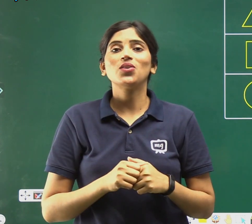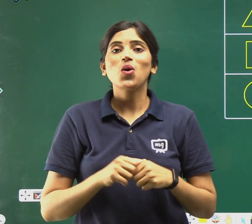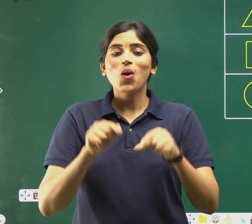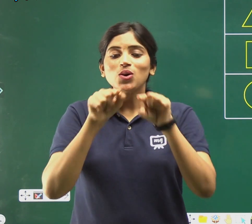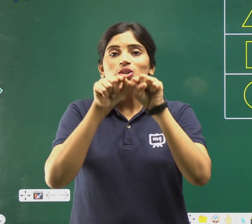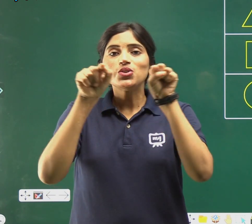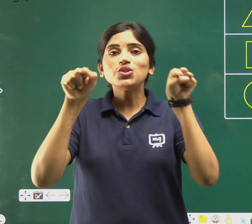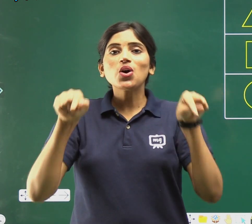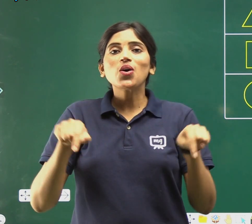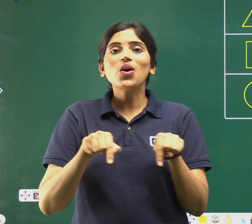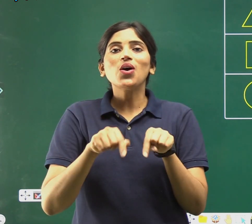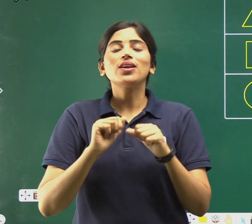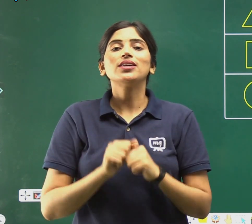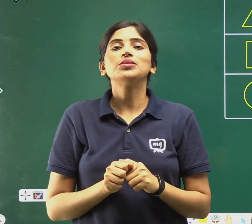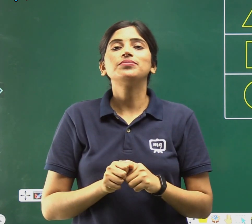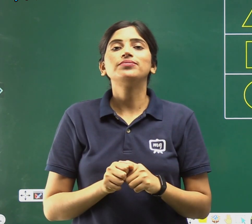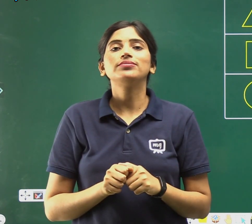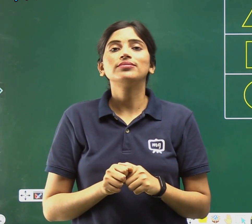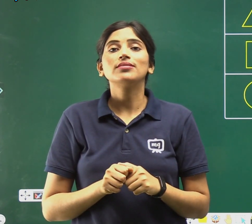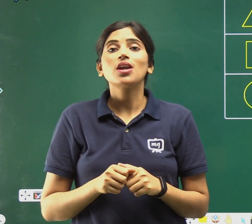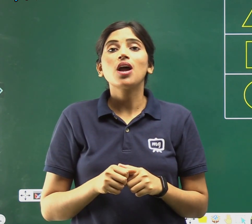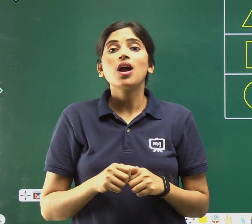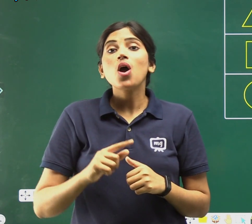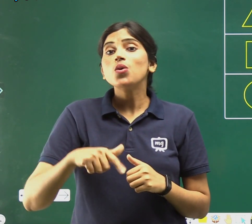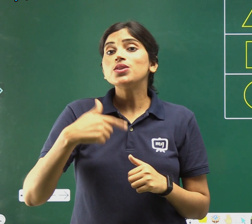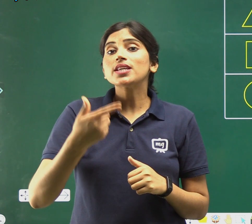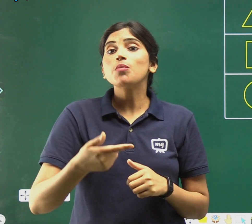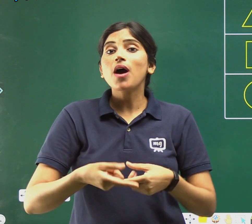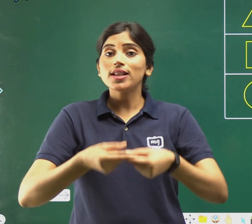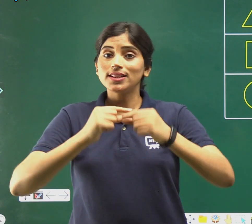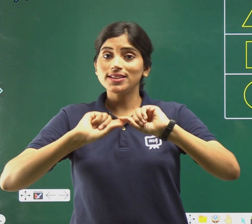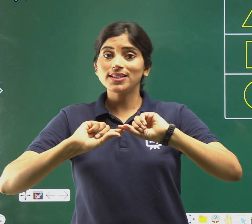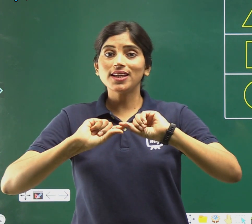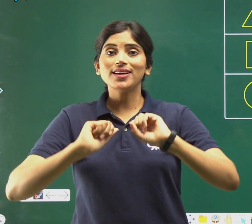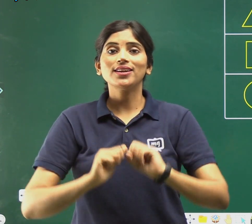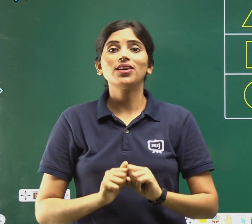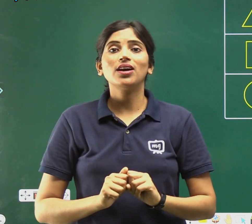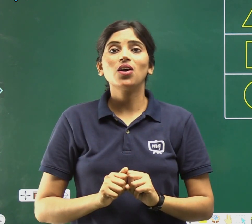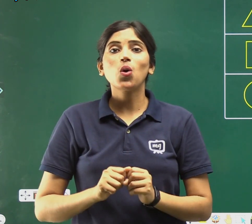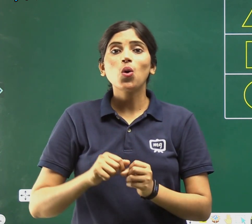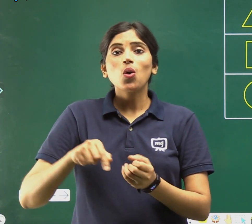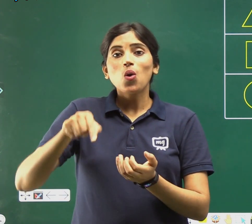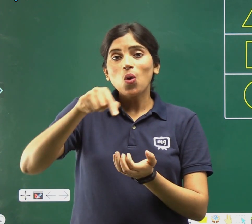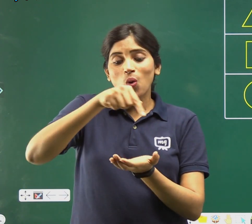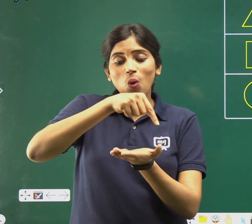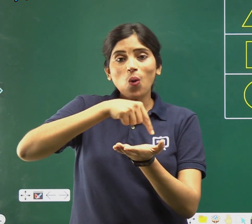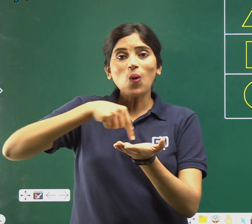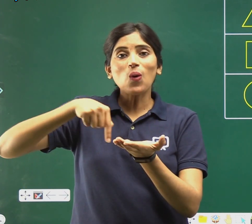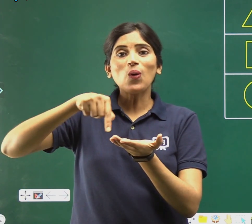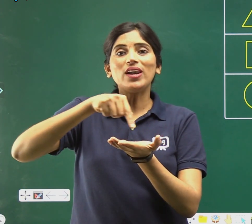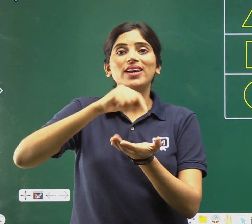चोकौर, उसके बाद नीचे गोल,